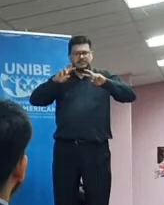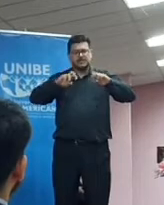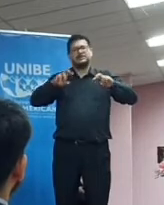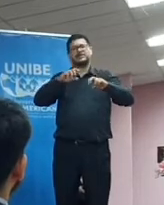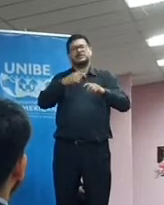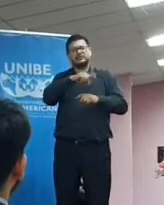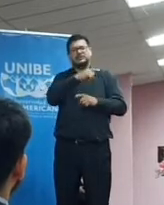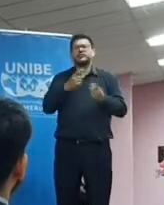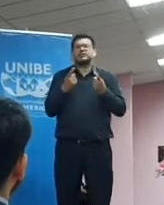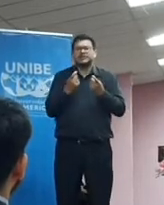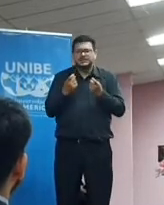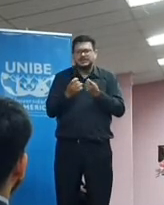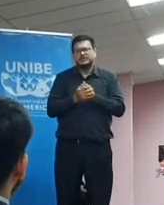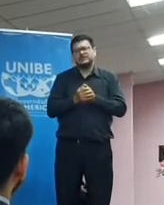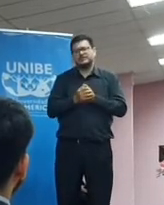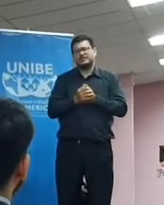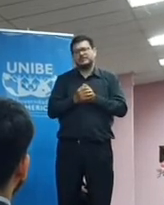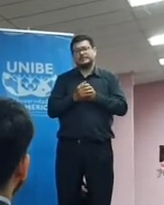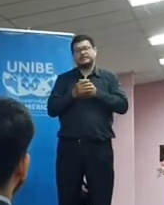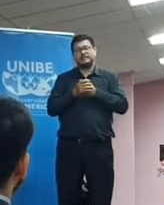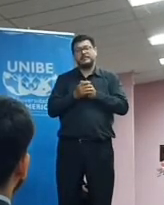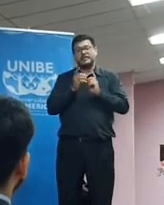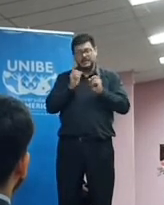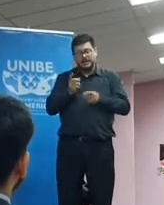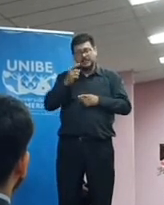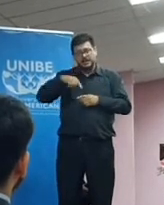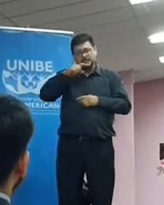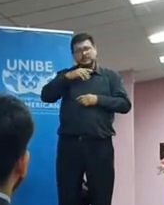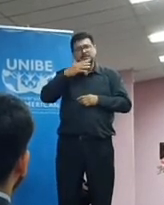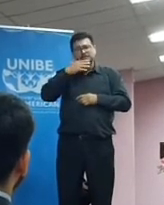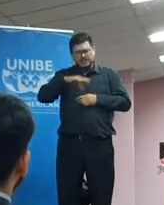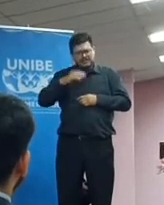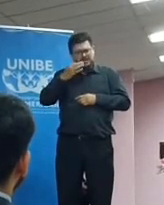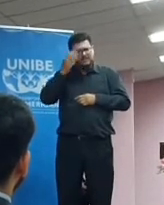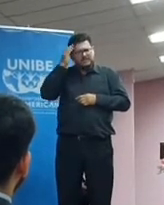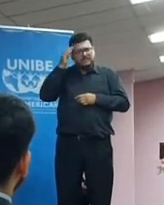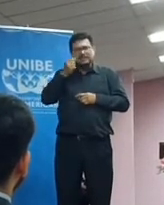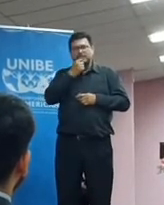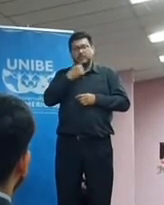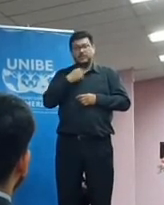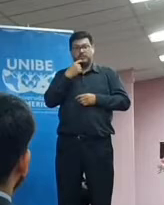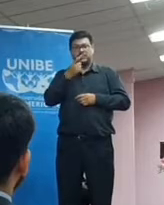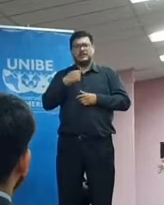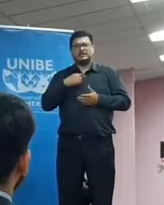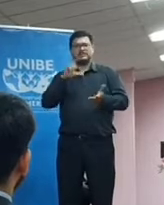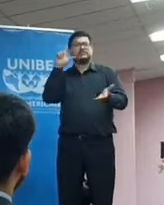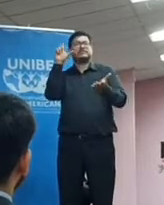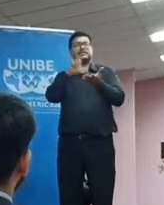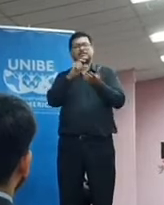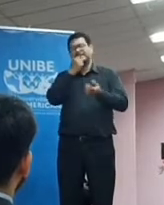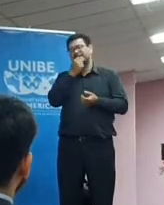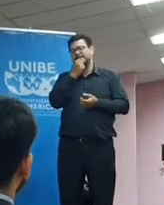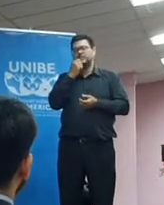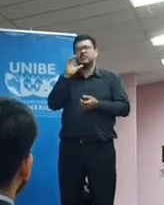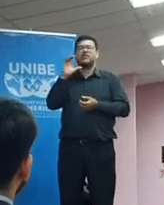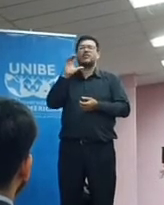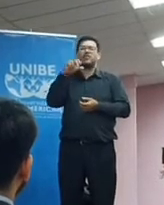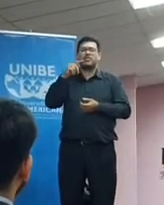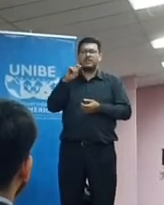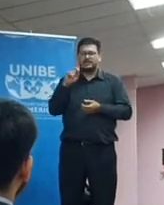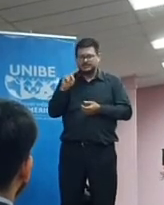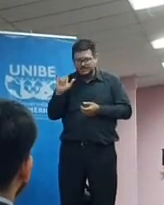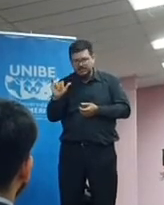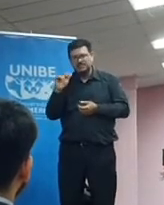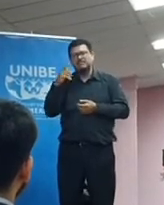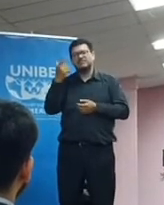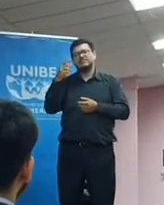requieren. Que comprendamos que poniendo límites a entidades como el CONACYT, el